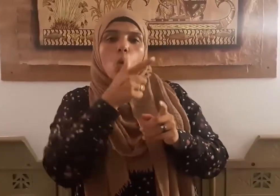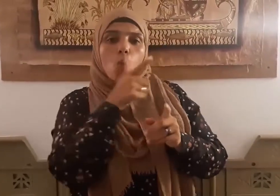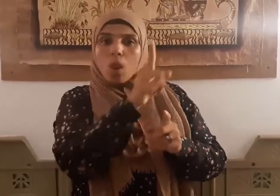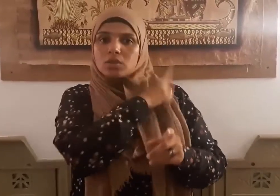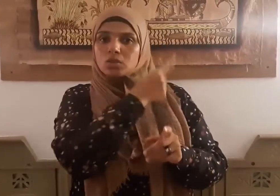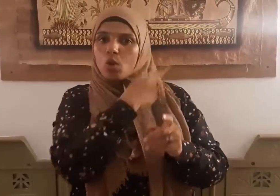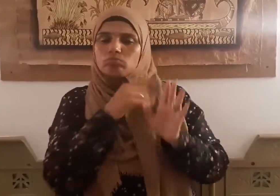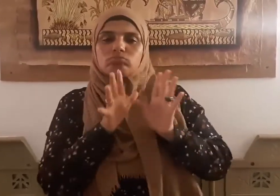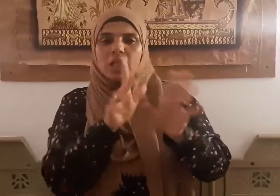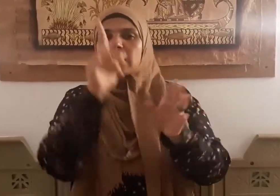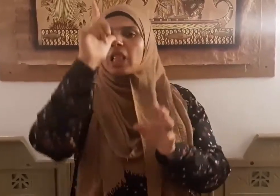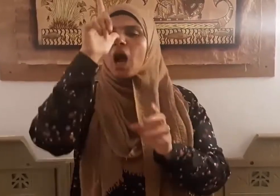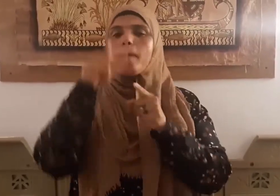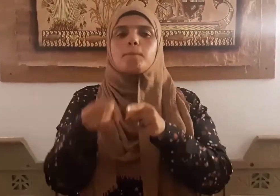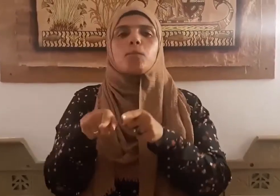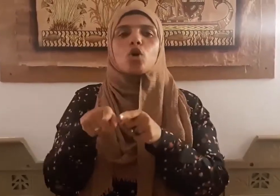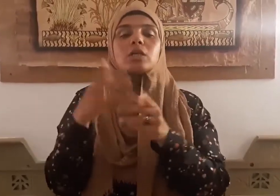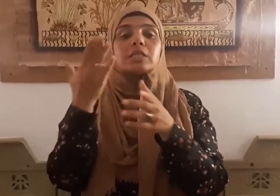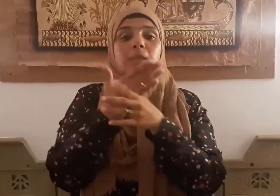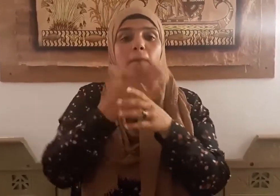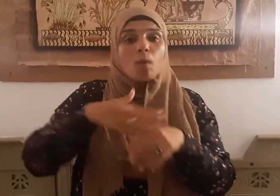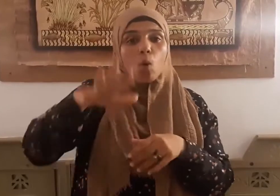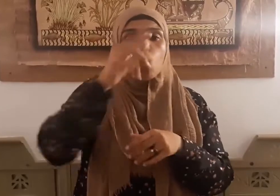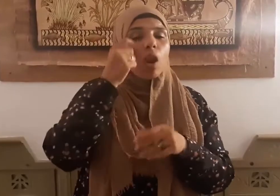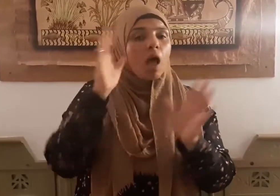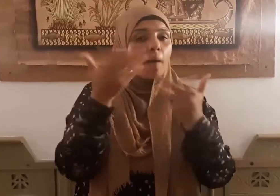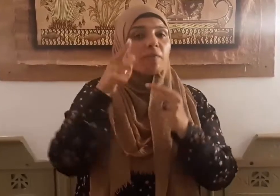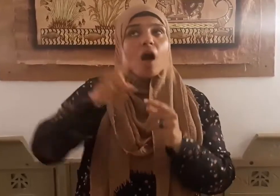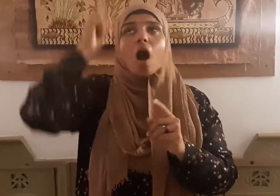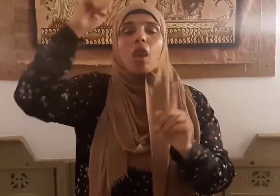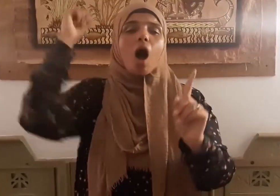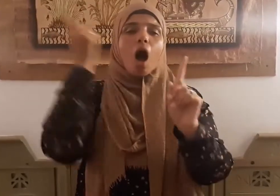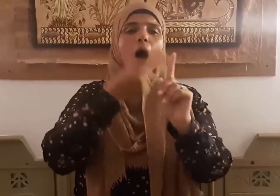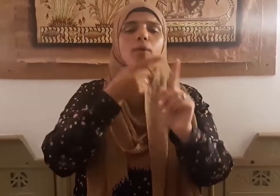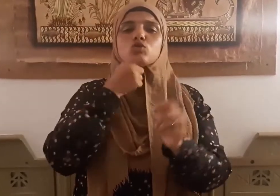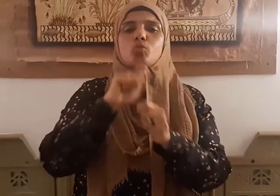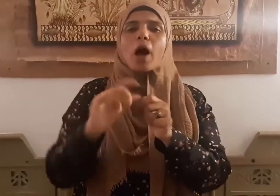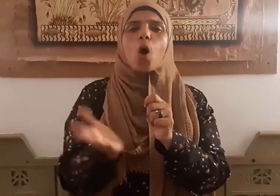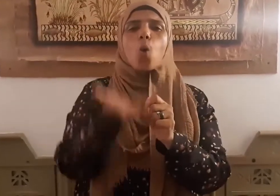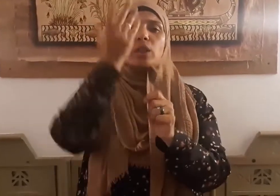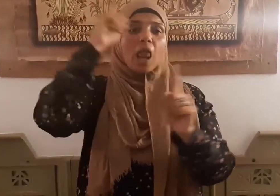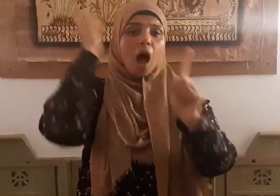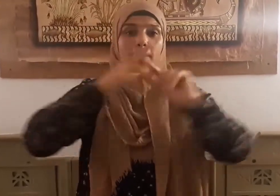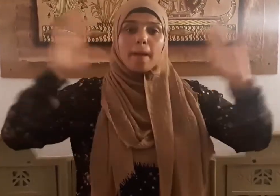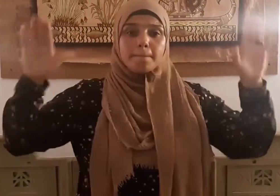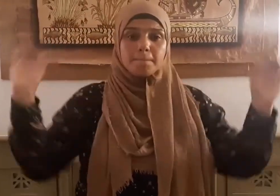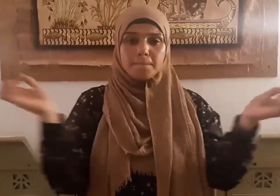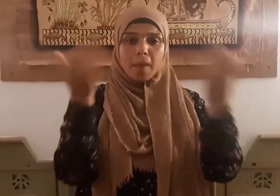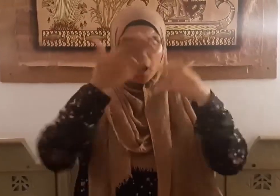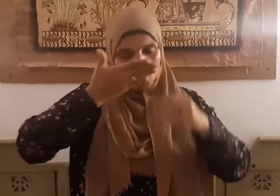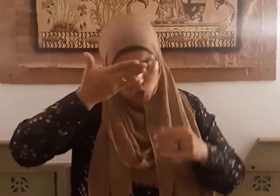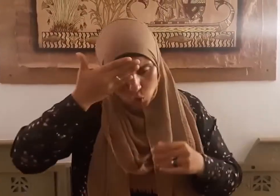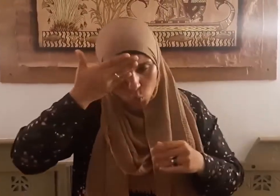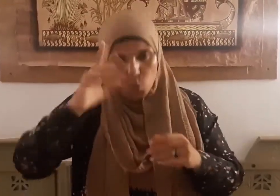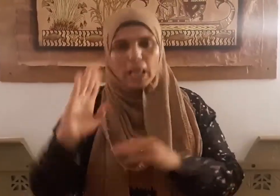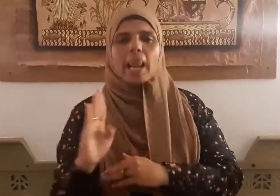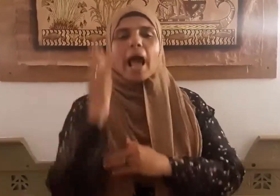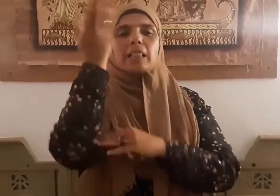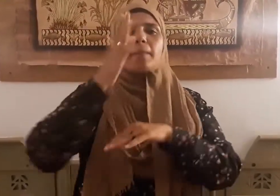وذلك لما أمر الله تعالى الملائكة بالسجود لآدم فسجدوا